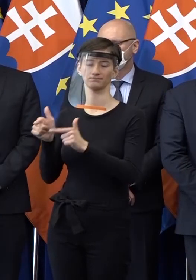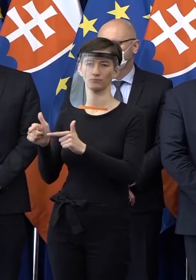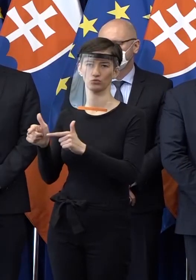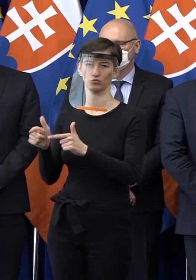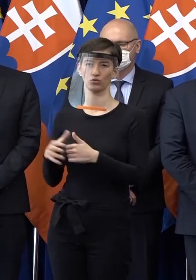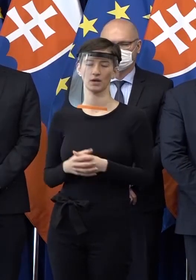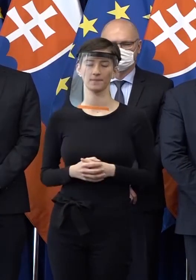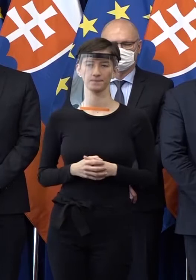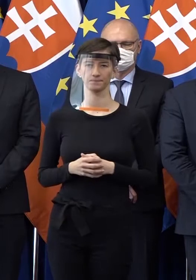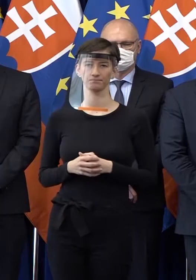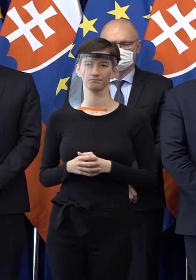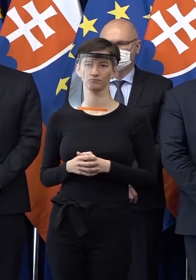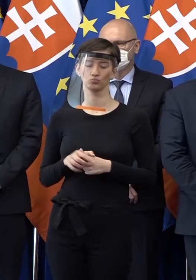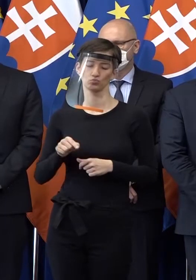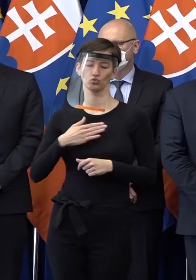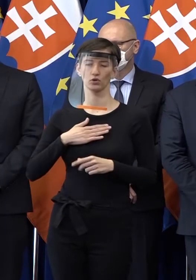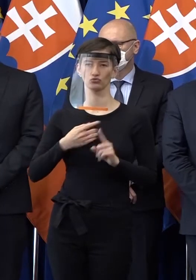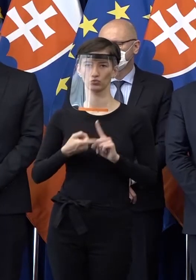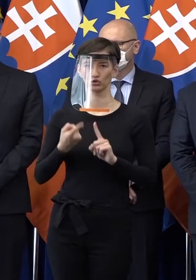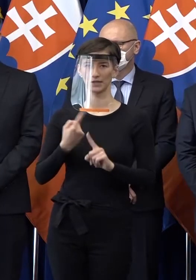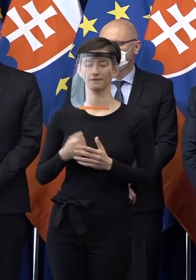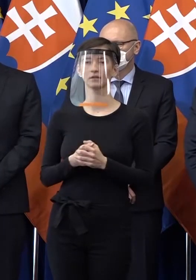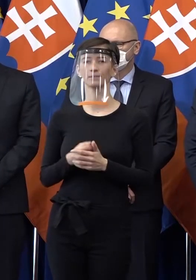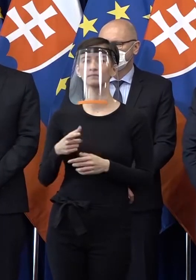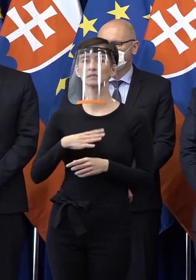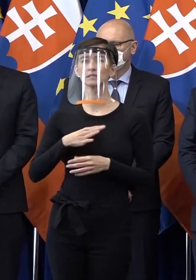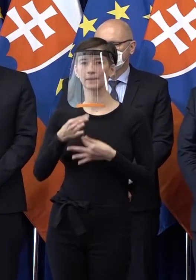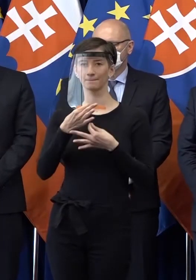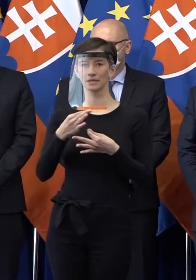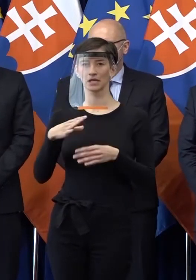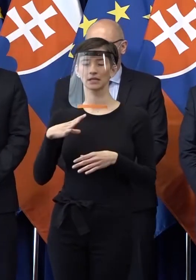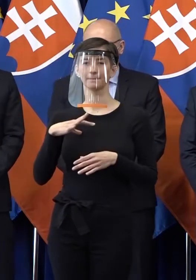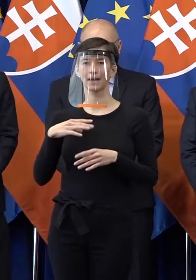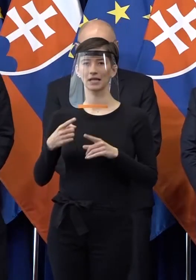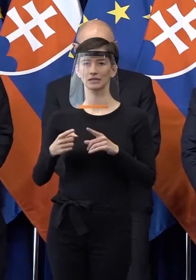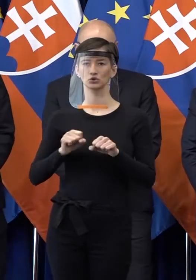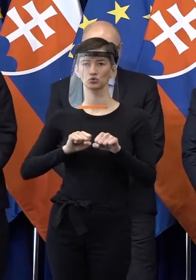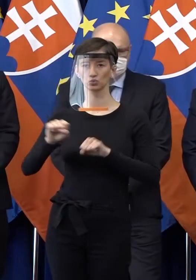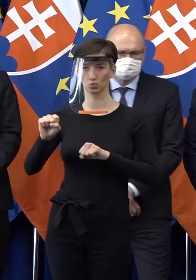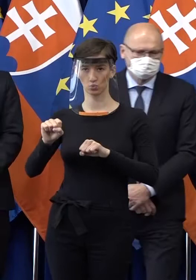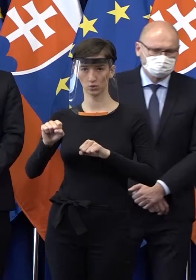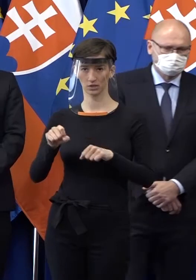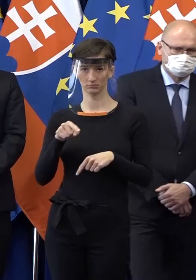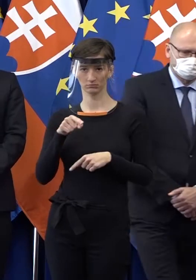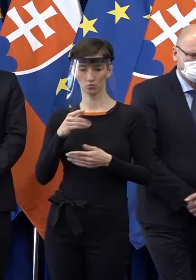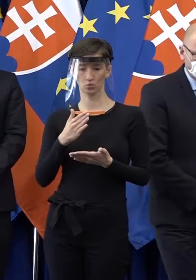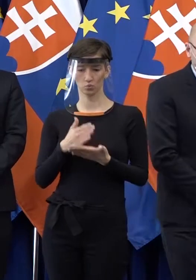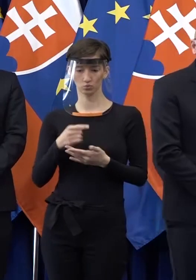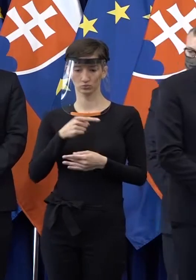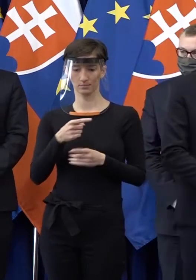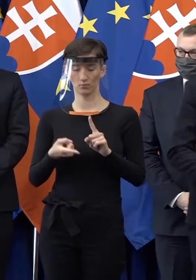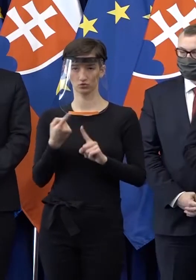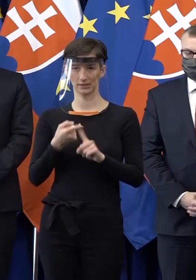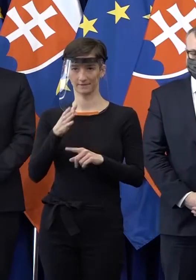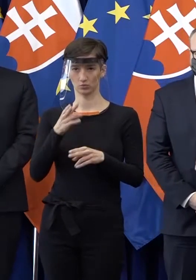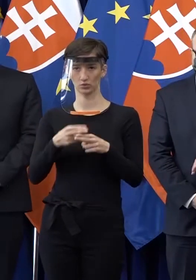požiadavie, ktoré sme prezentovali. Ďakujem. Otázka na pána Sulíka. Povedali ste už, sa týmito požiadavkami budete zaoberať, ale ak